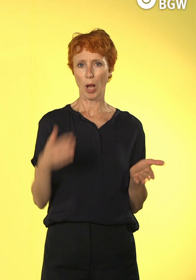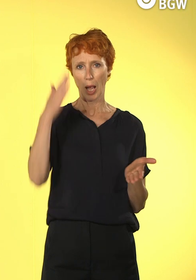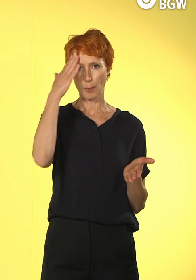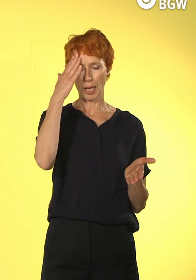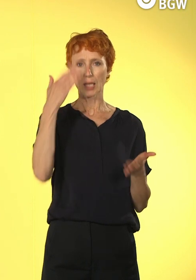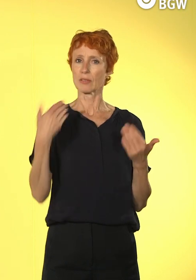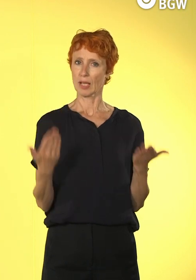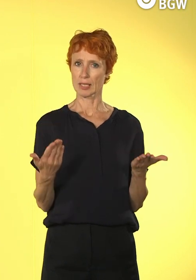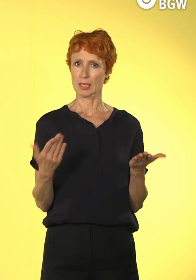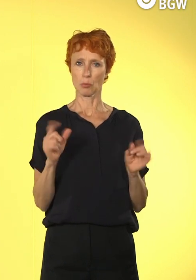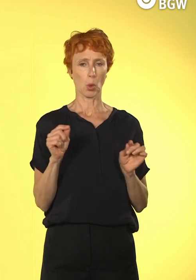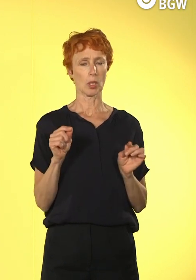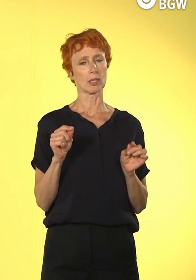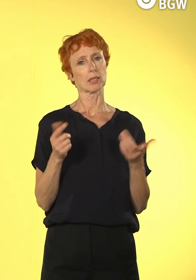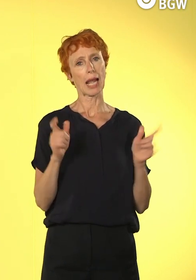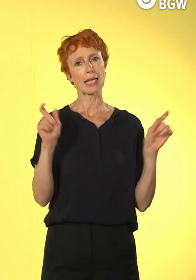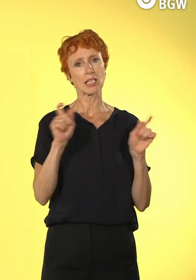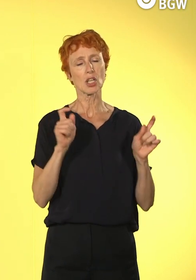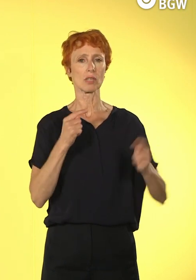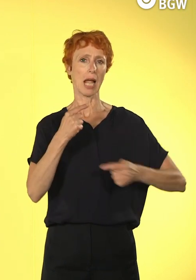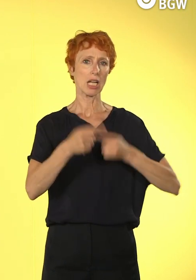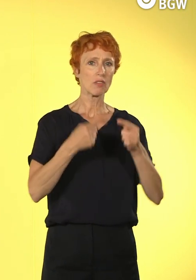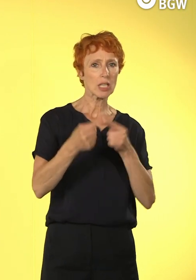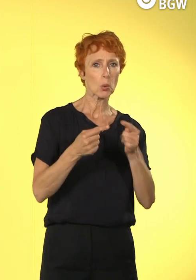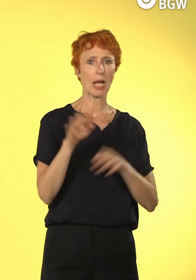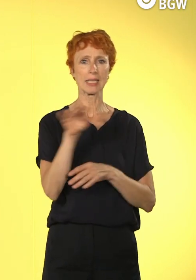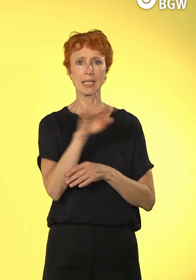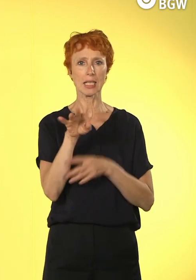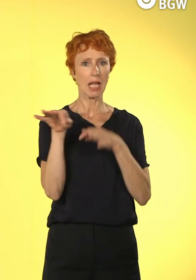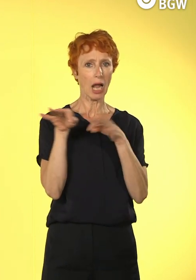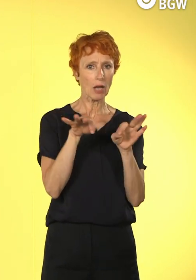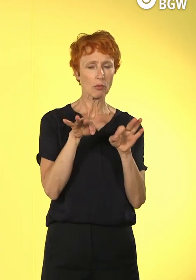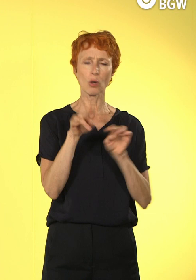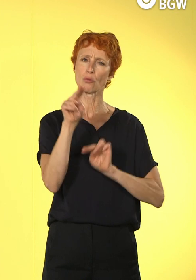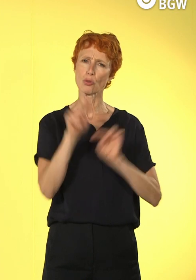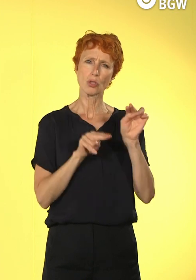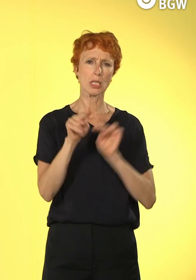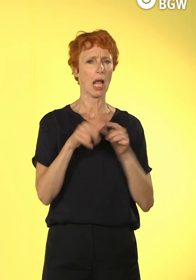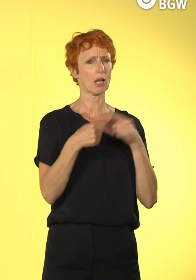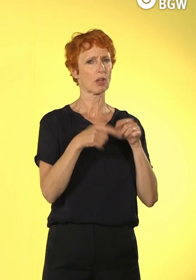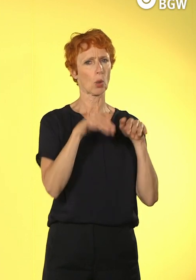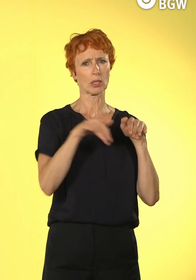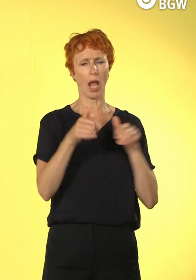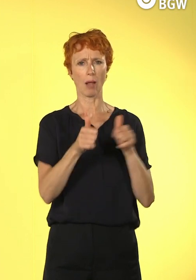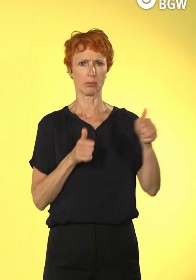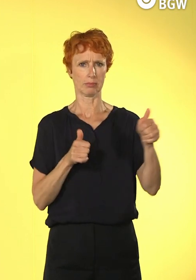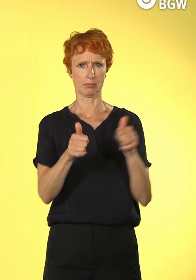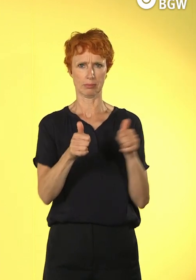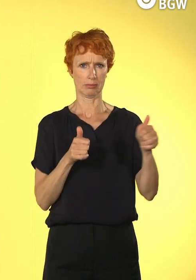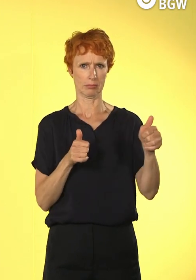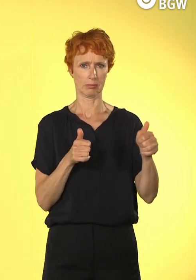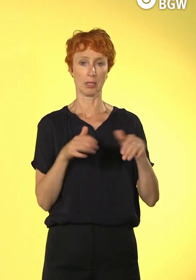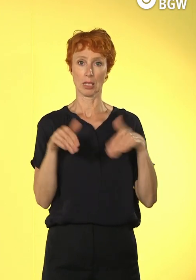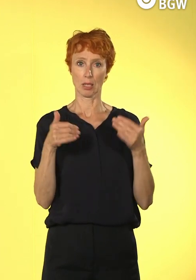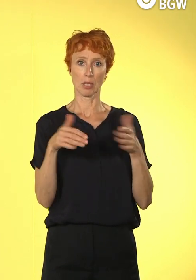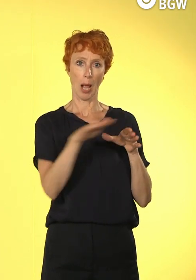in der Digitalisierung, dass es da sehr große Unterschiede gibt. Also während es auf der einen Seite im Bereich KI